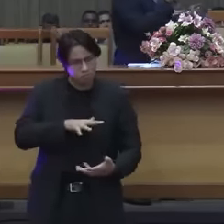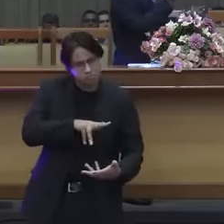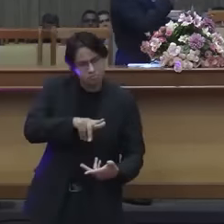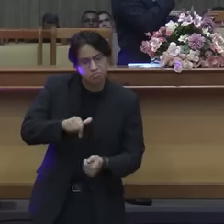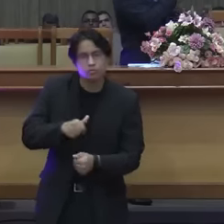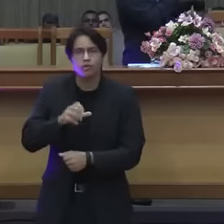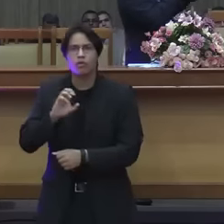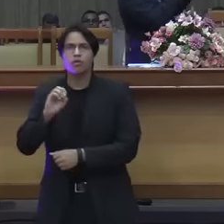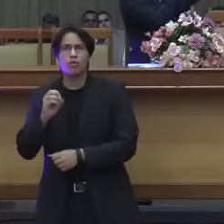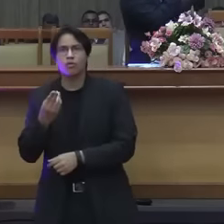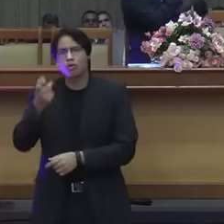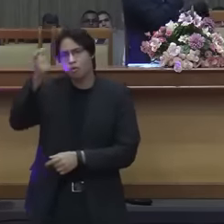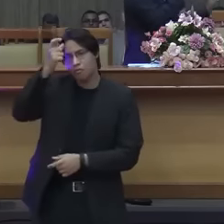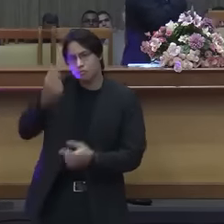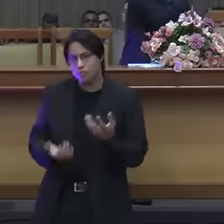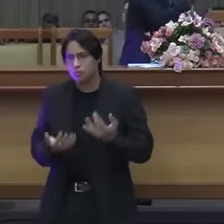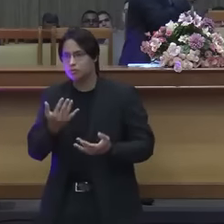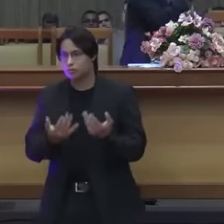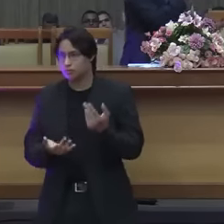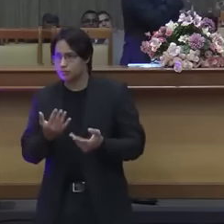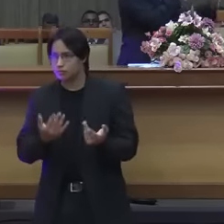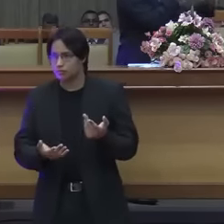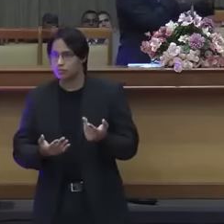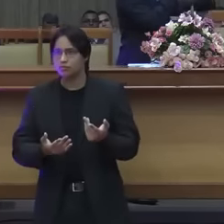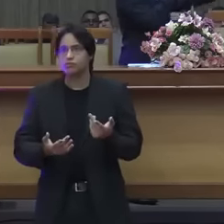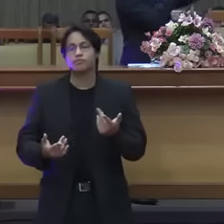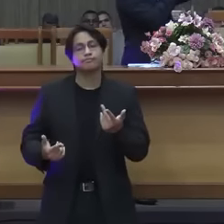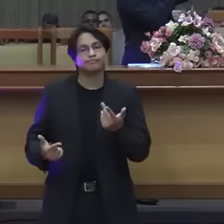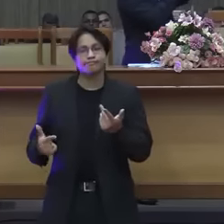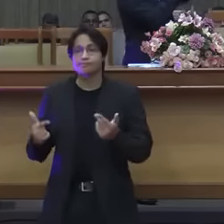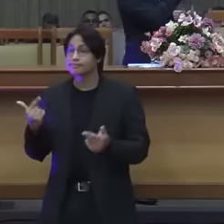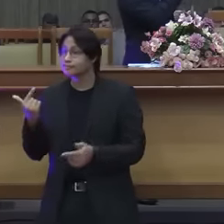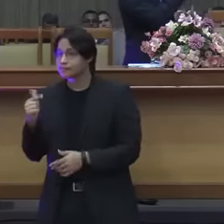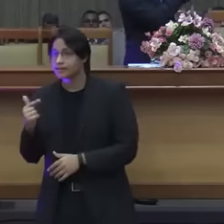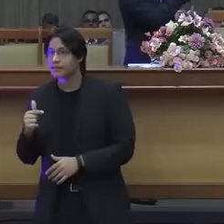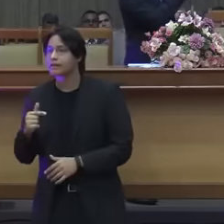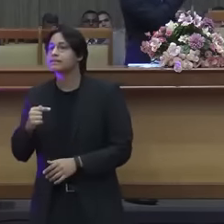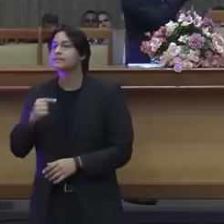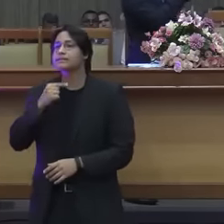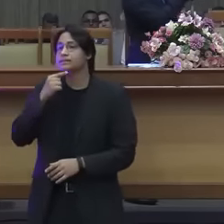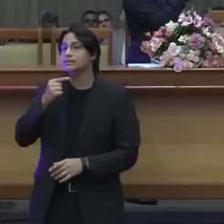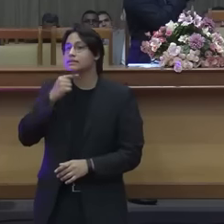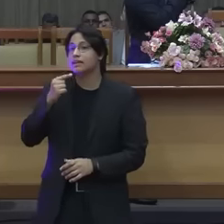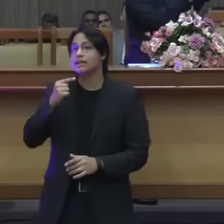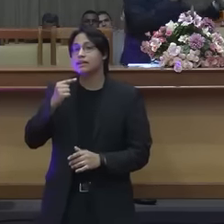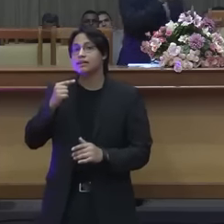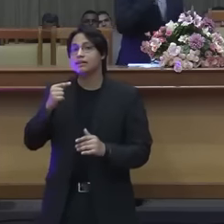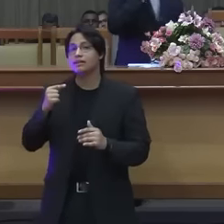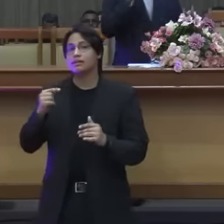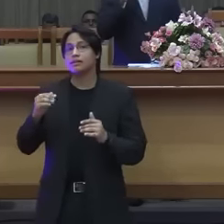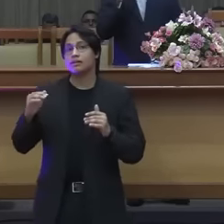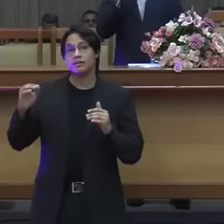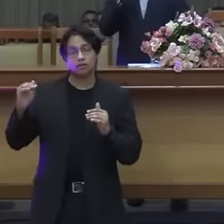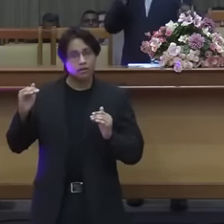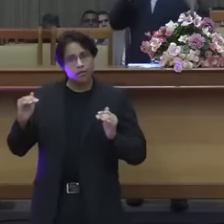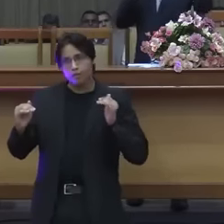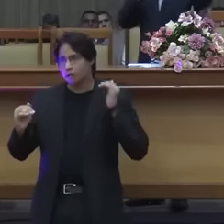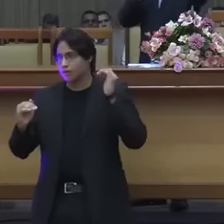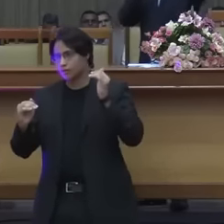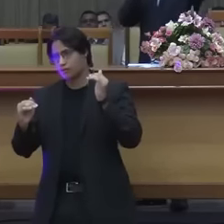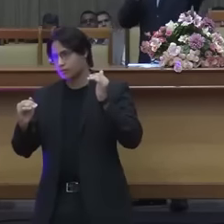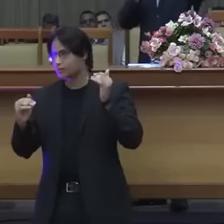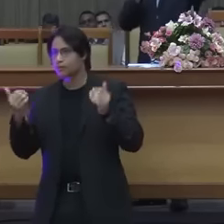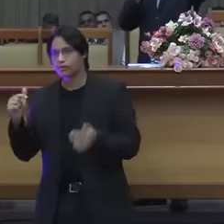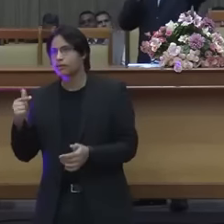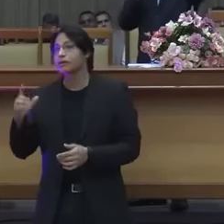nem na hierarquia diabólica, um ser mais poderoso do que Jesus, ele é maior do que